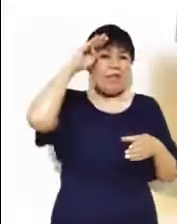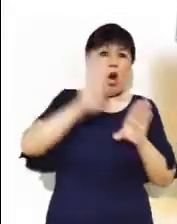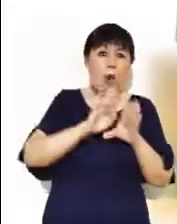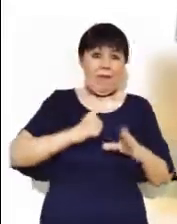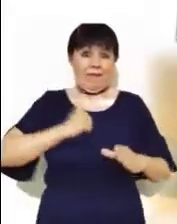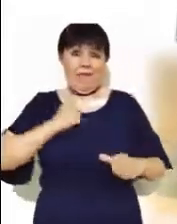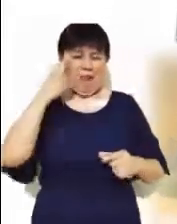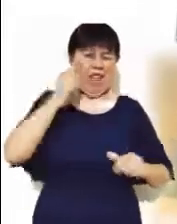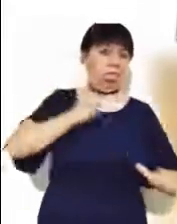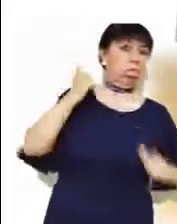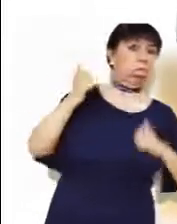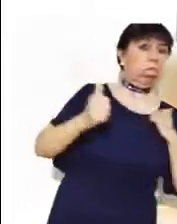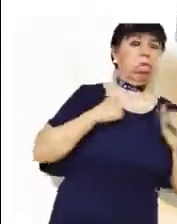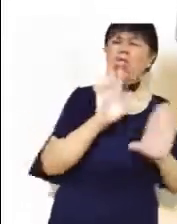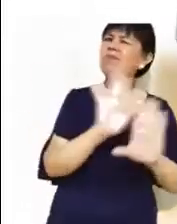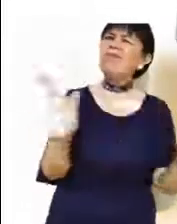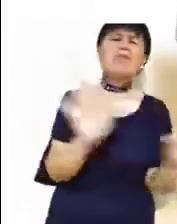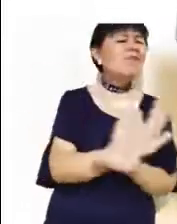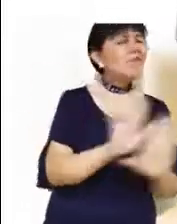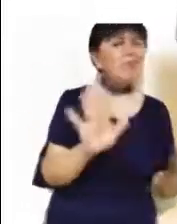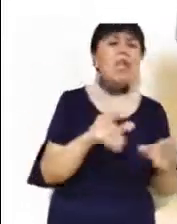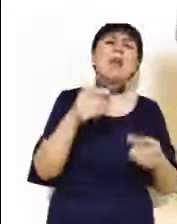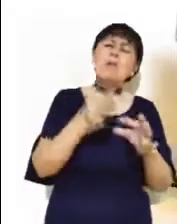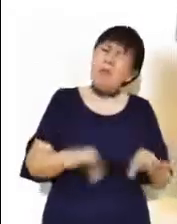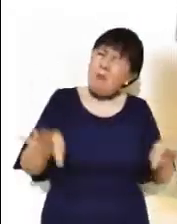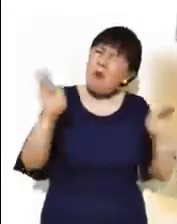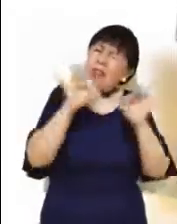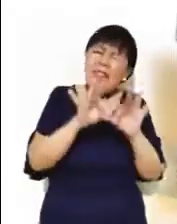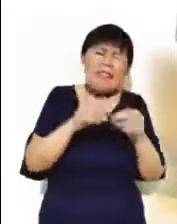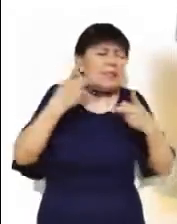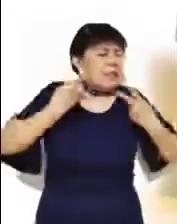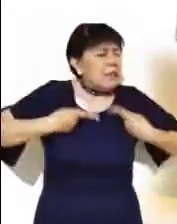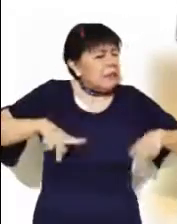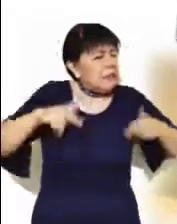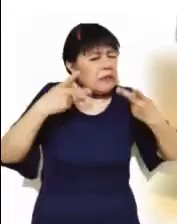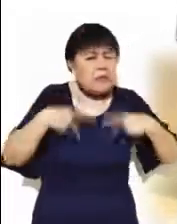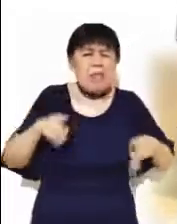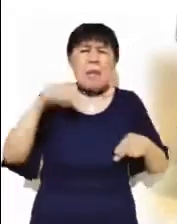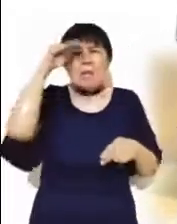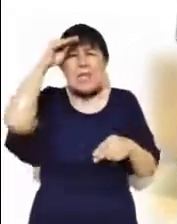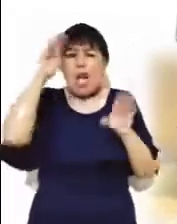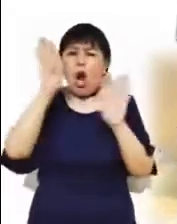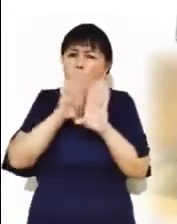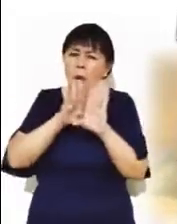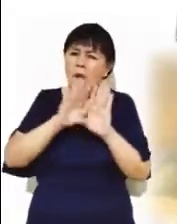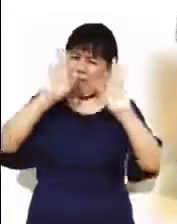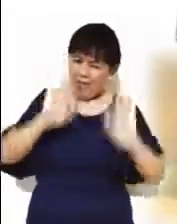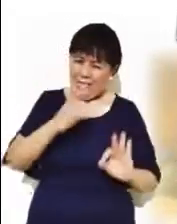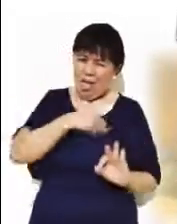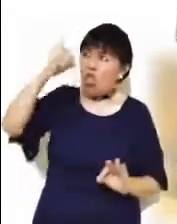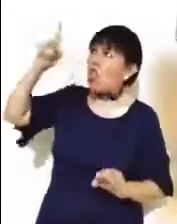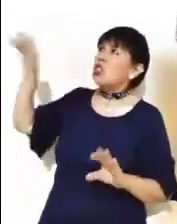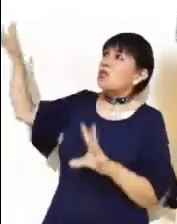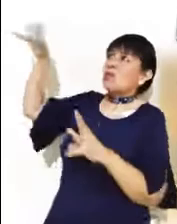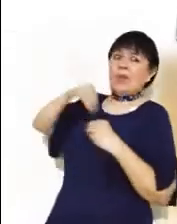poderes ni ventajas. Se trata de que todos los seres humanos puedan vivir como hijos de